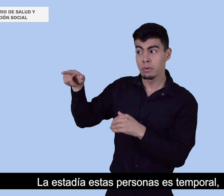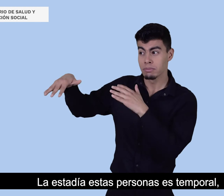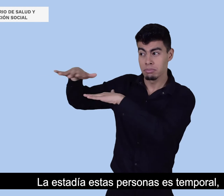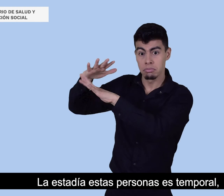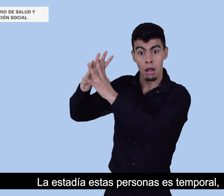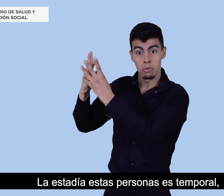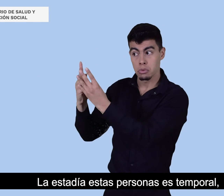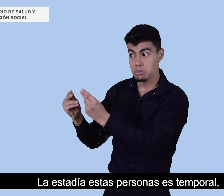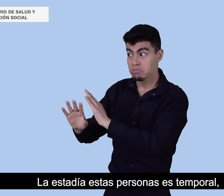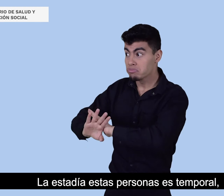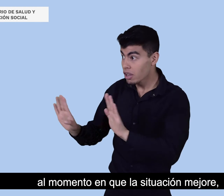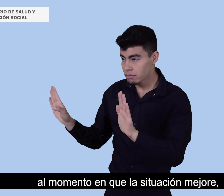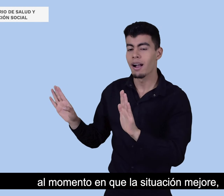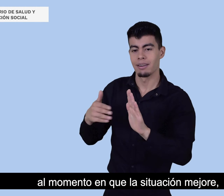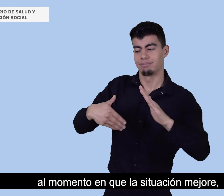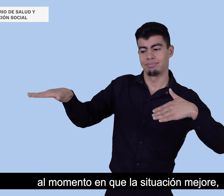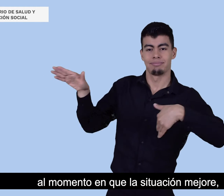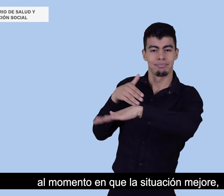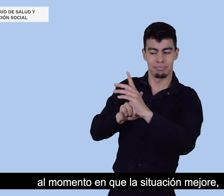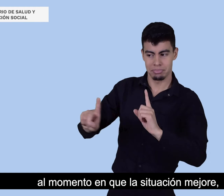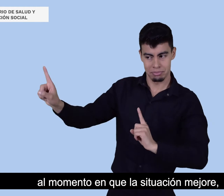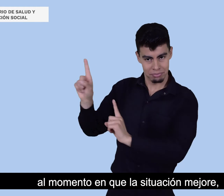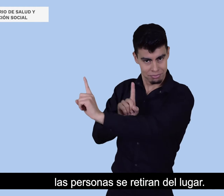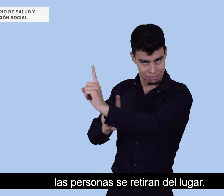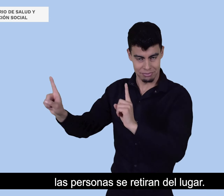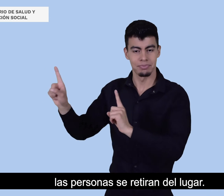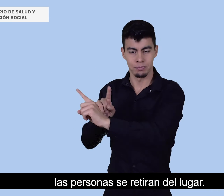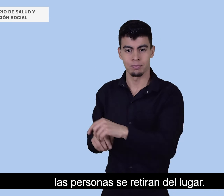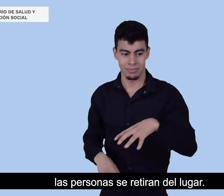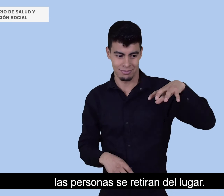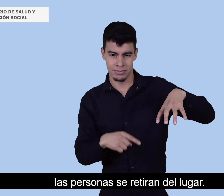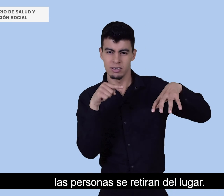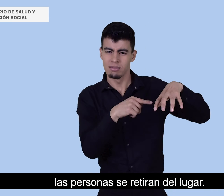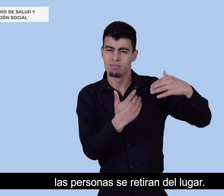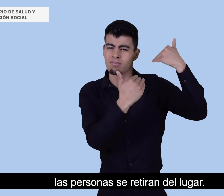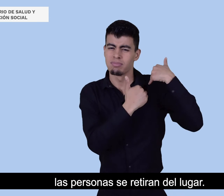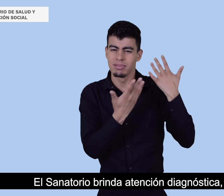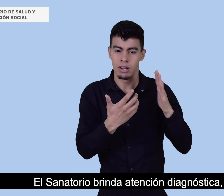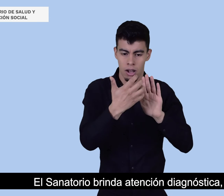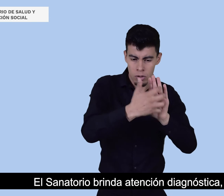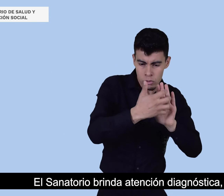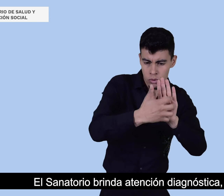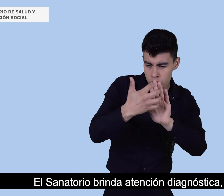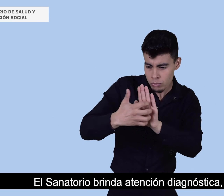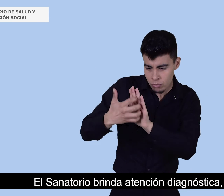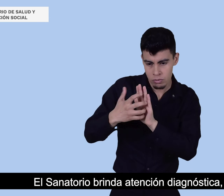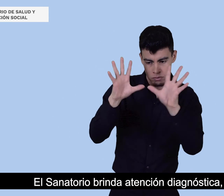es temporal. Al momento en que la situación mejore, las personas se retiran del lugar. El sanatorio brinda atención